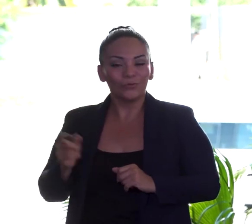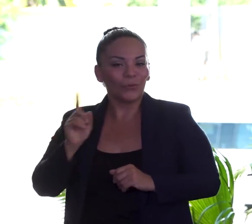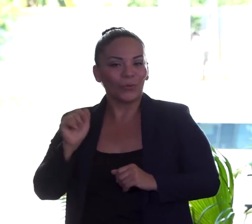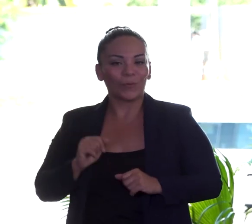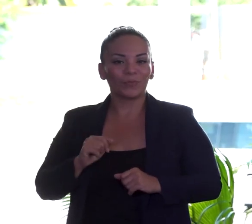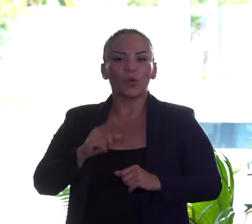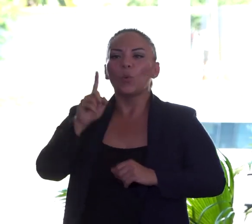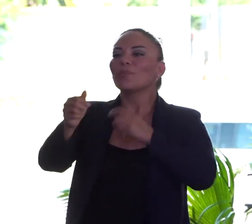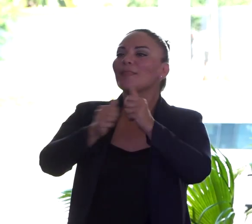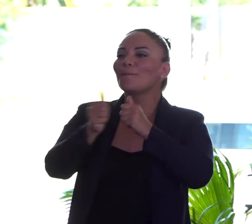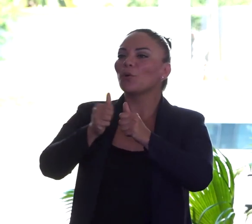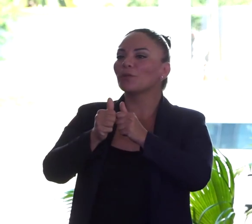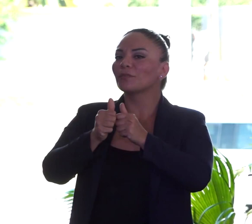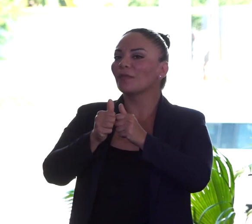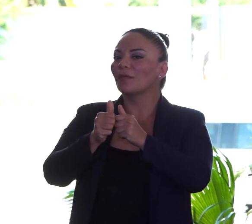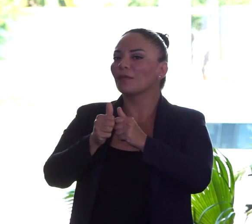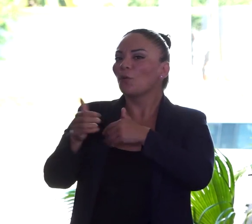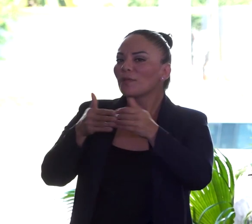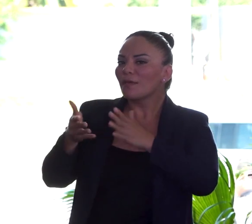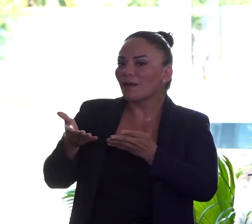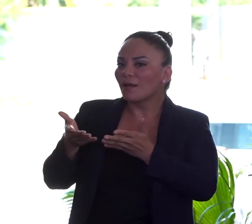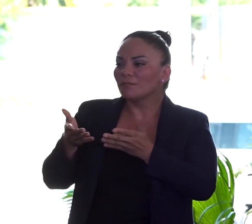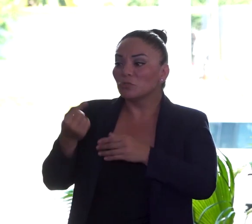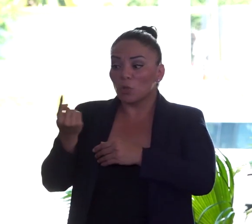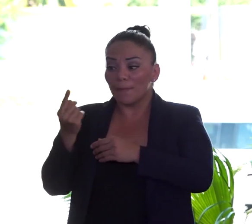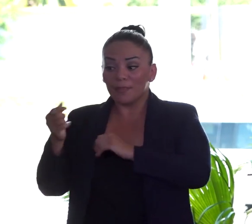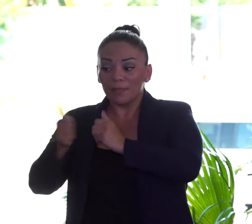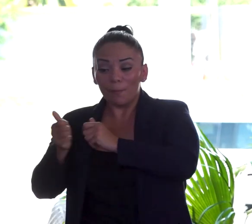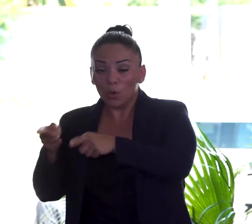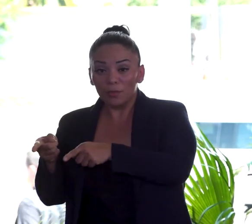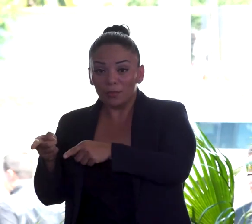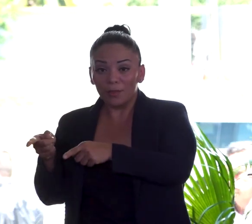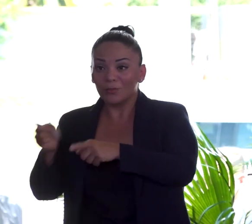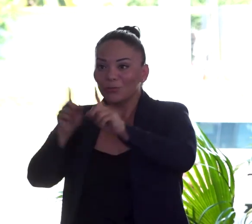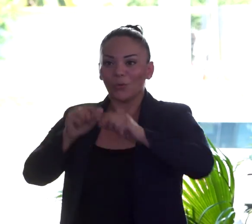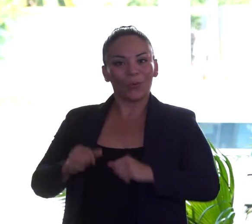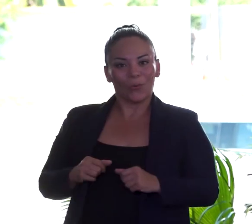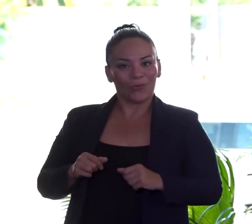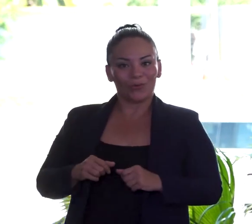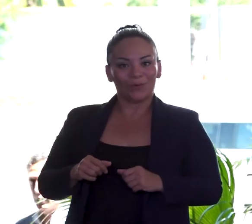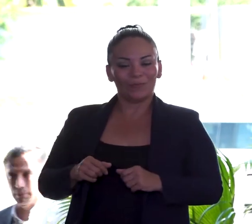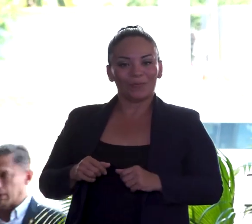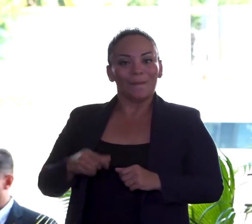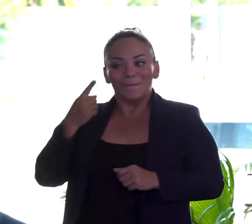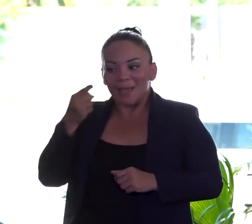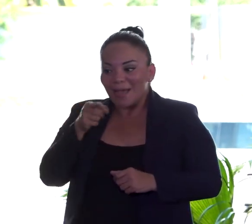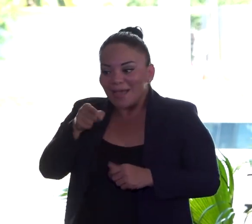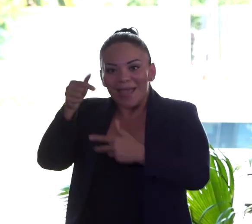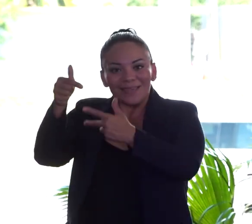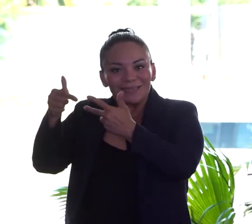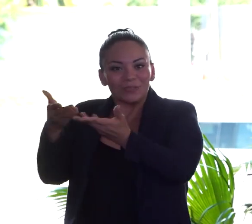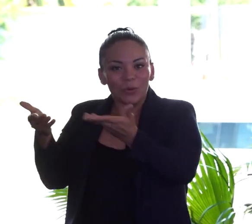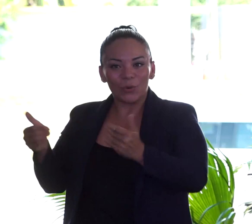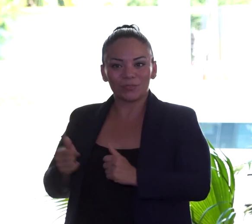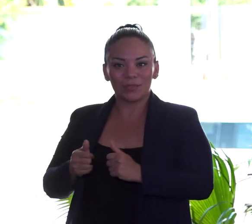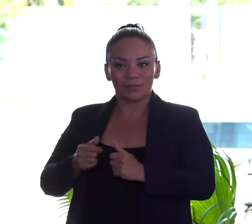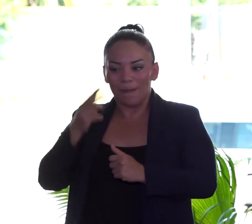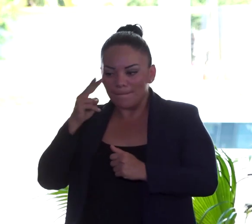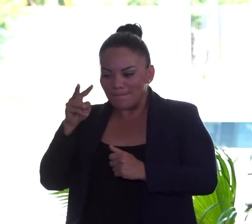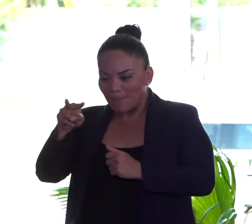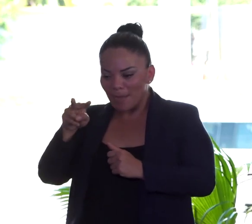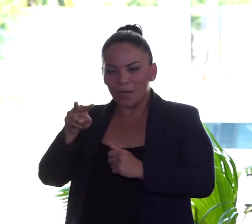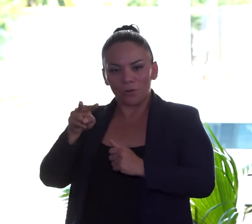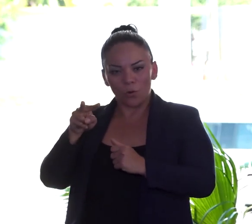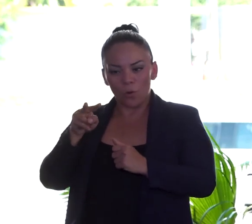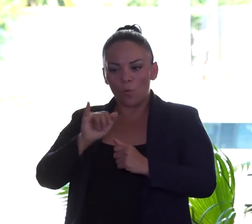deporte jamás será solo un deporte. Ver esas cosas en una visión estrecha